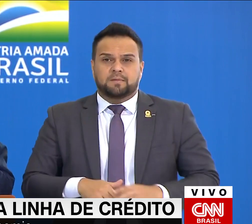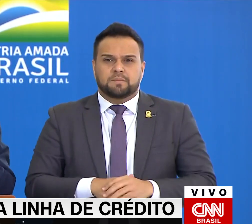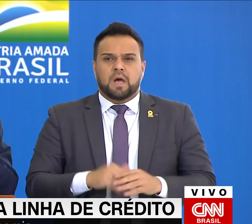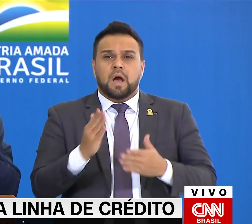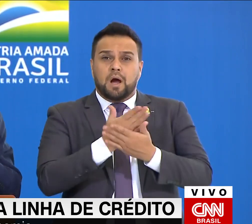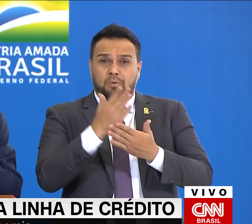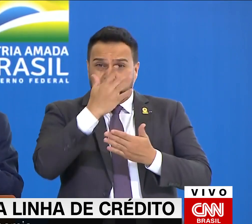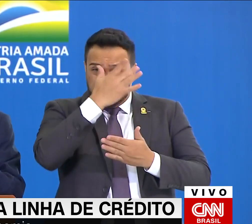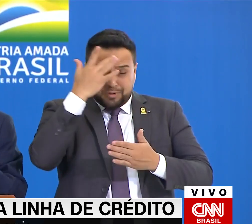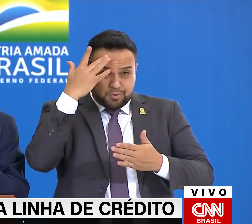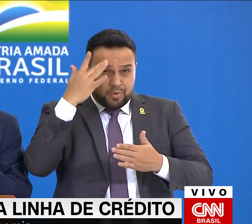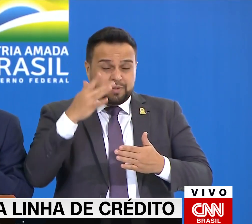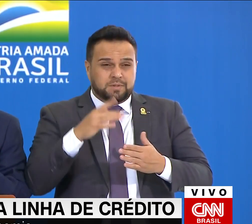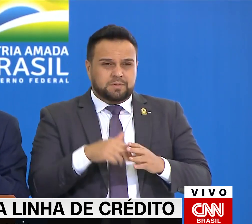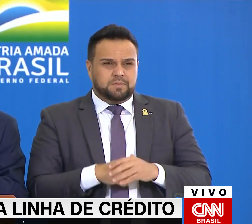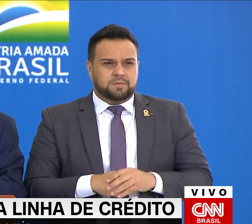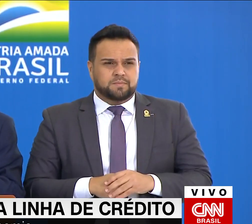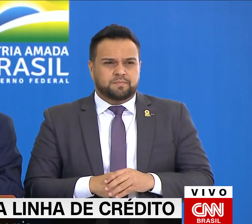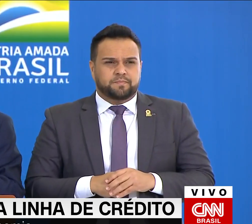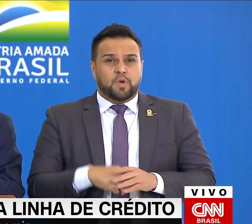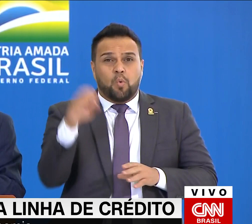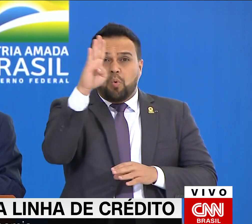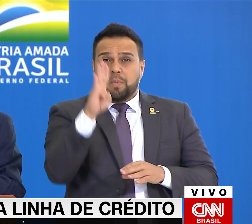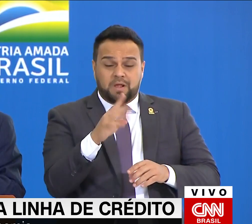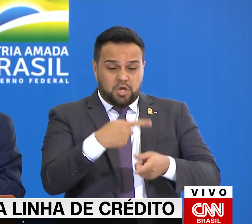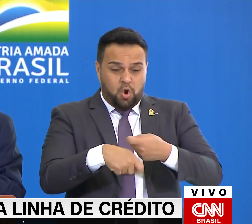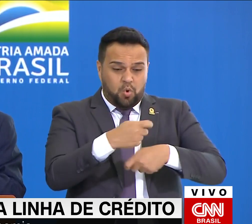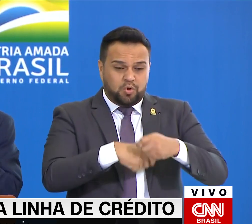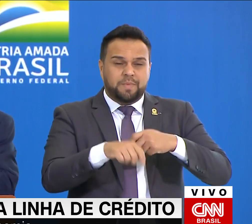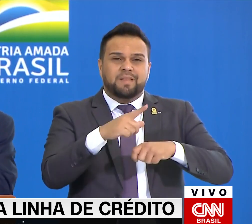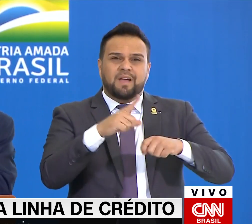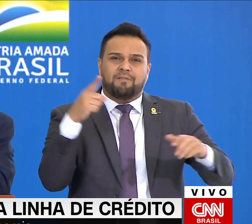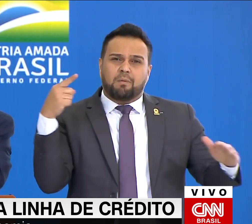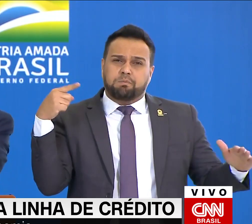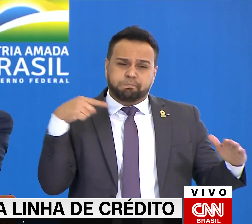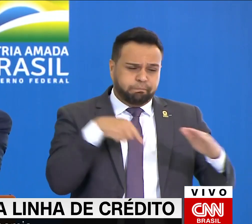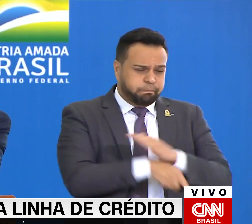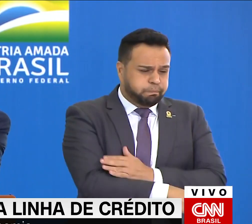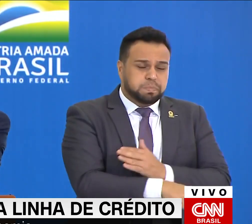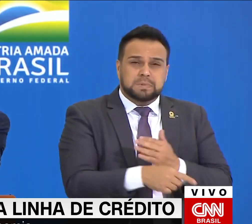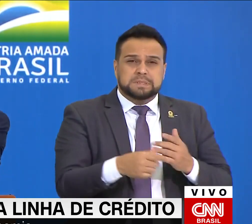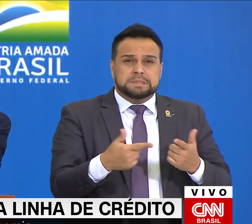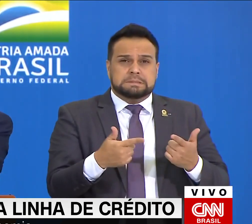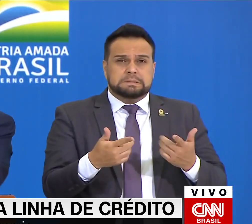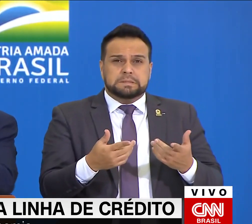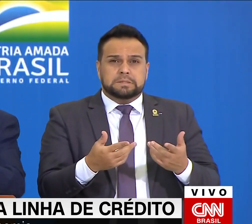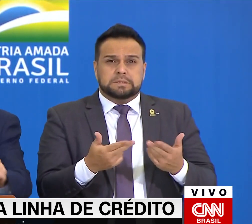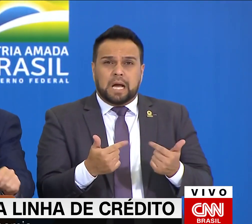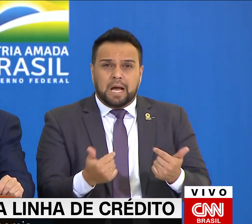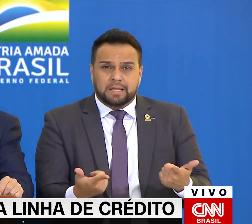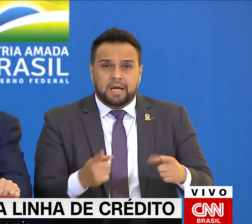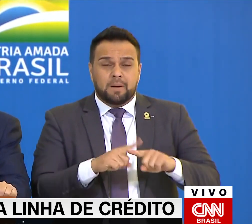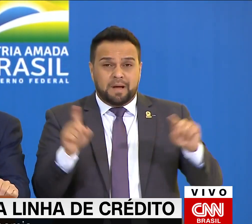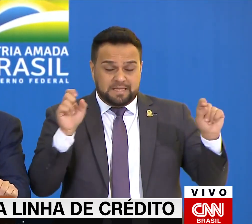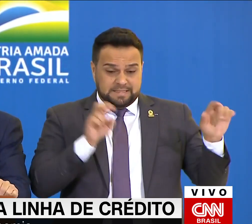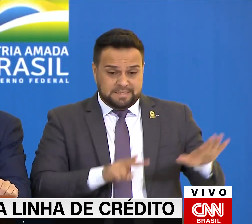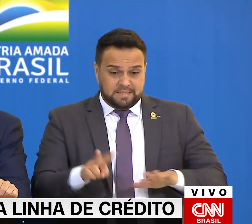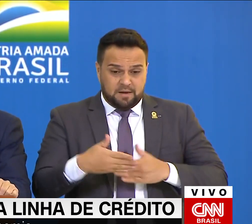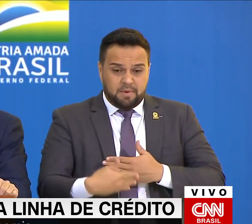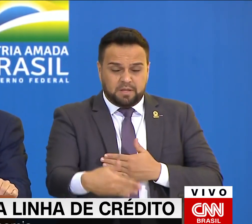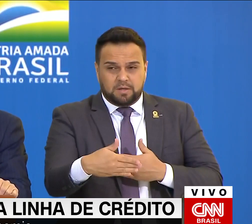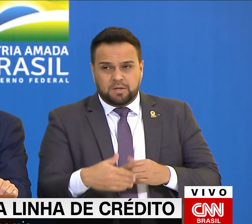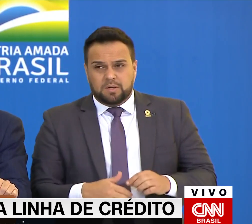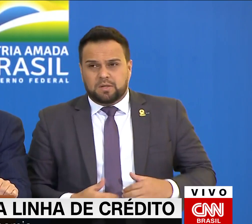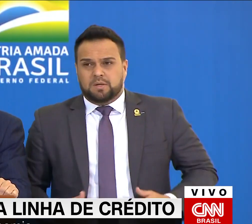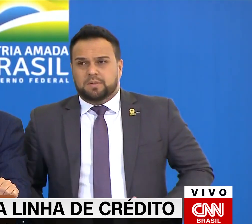sob o impacto da primeira onda do Covid. Até agora, possivelmente essa semana o ministro Onyx vai